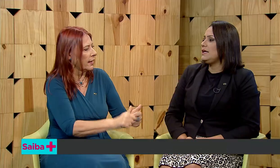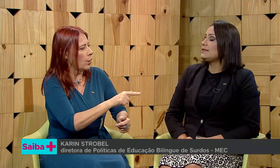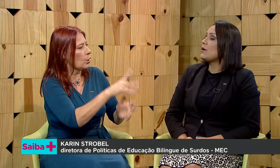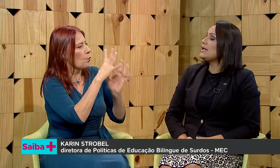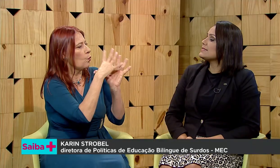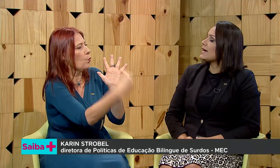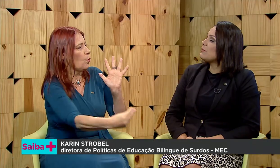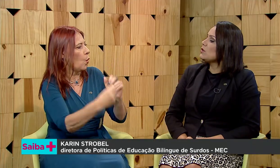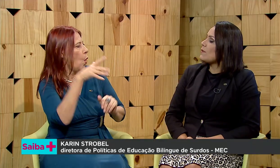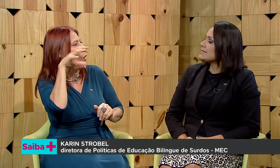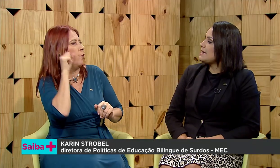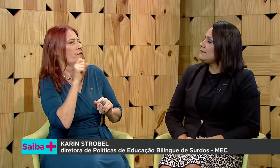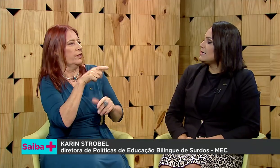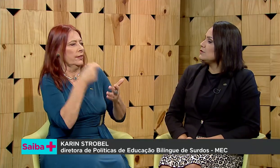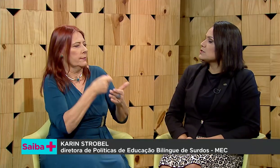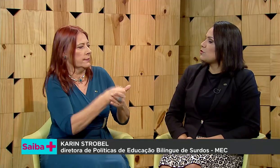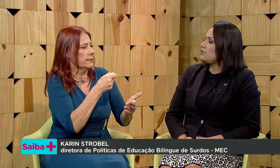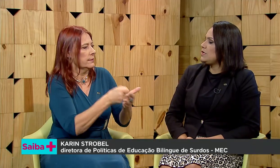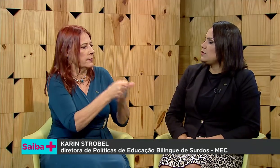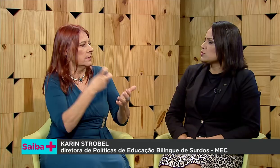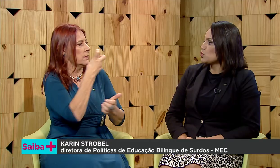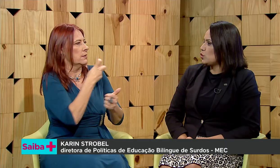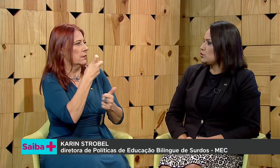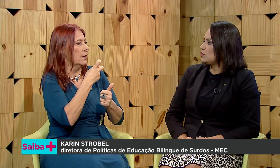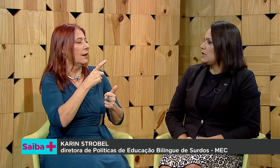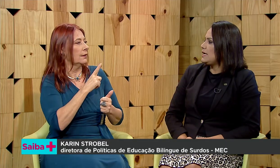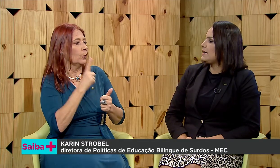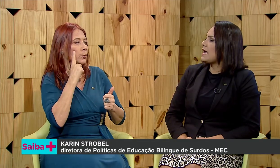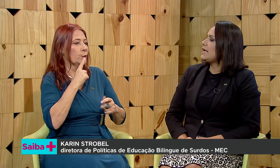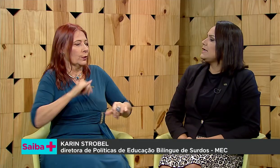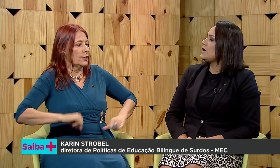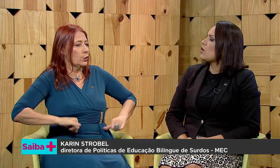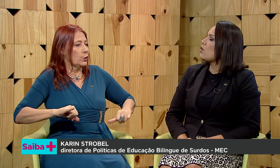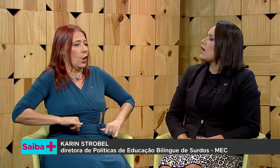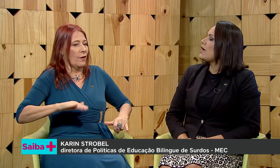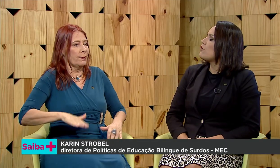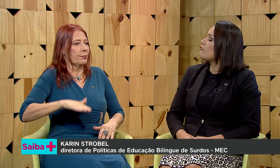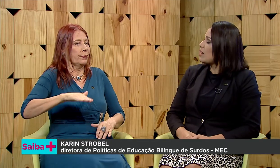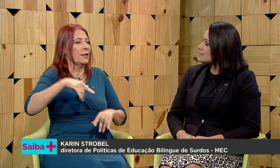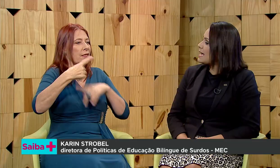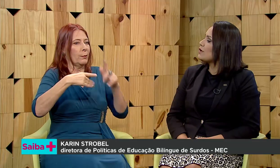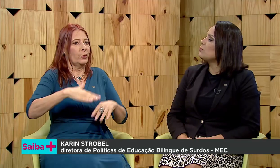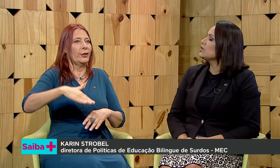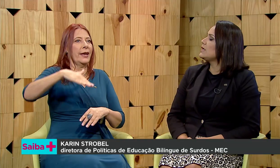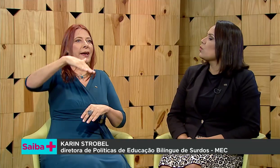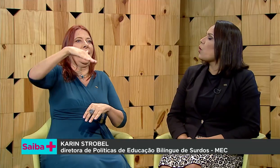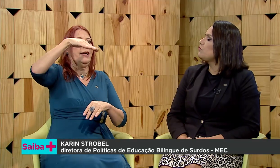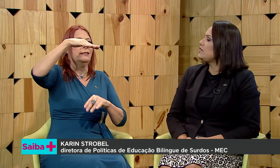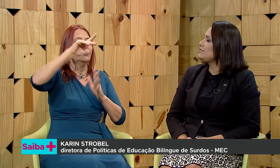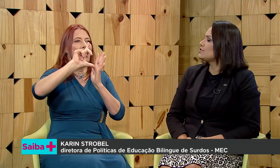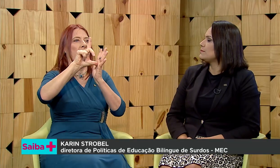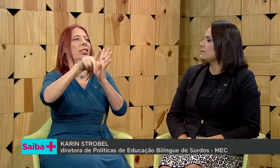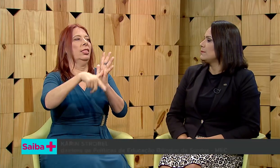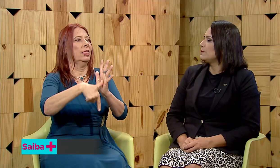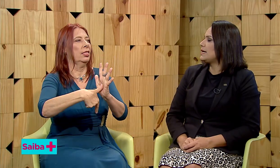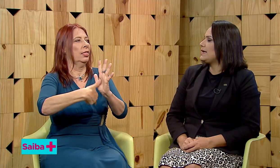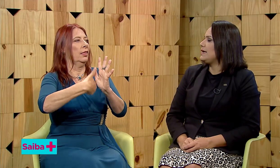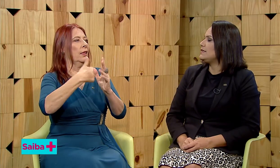Então, eles acabam não aceitando o seu filho surdo e querem forçar um modelo ouvinte para eles.